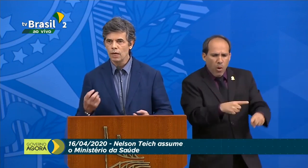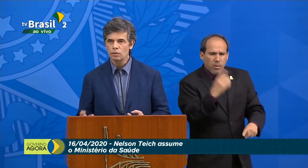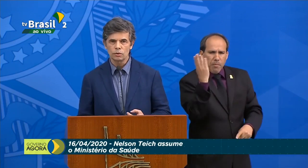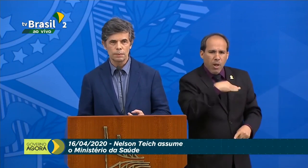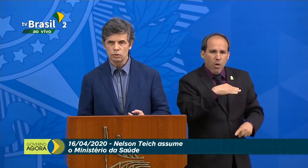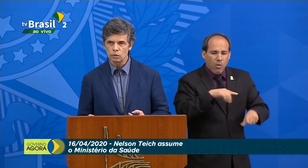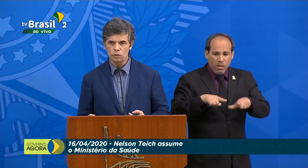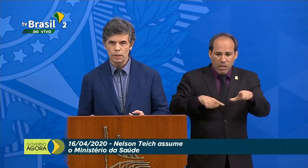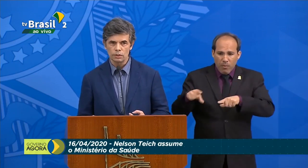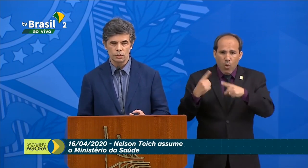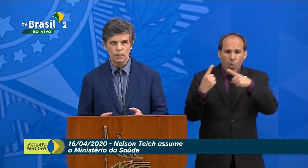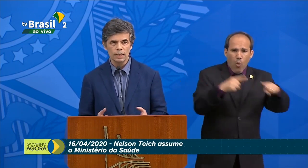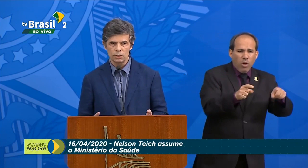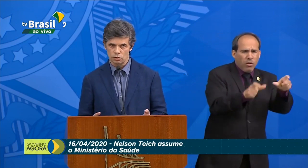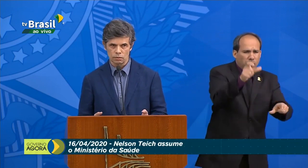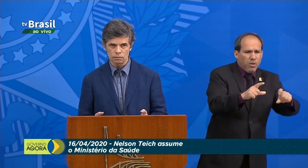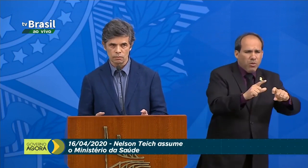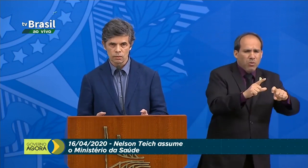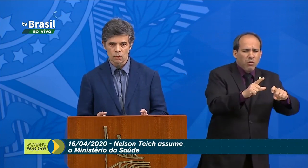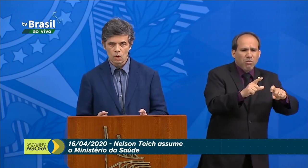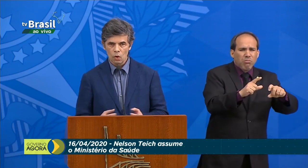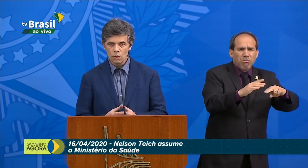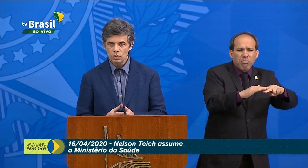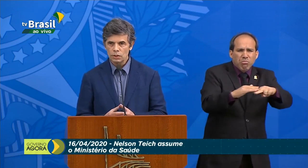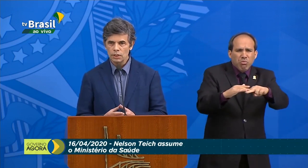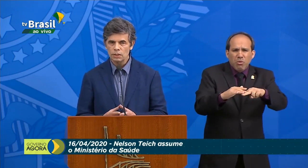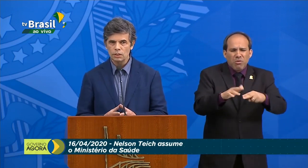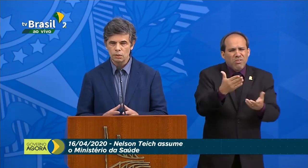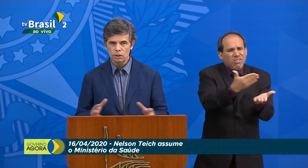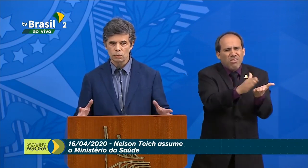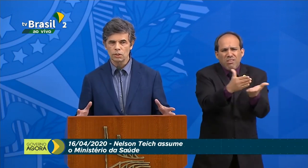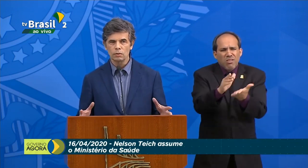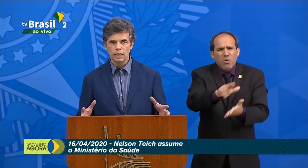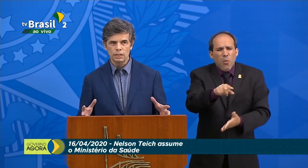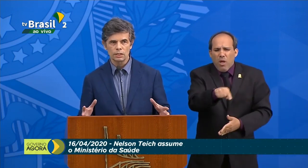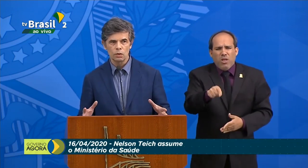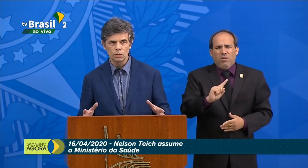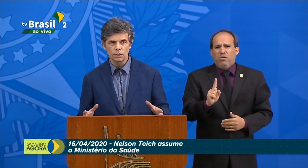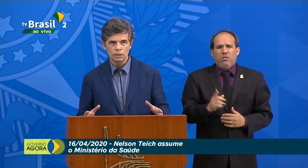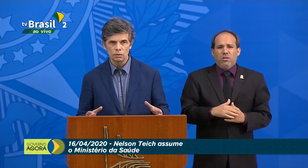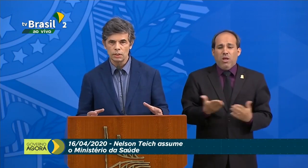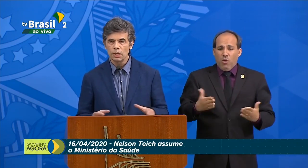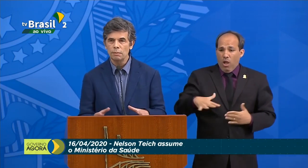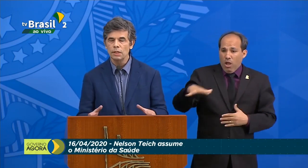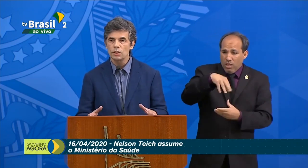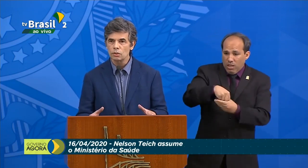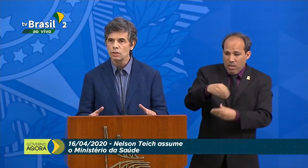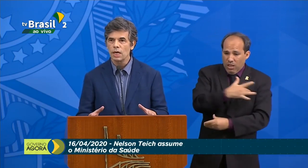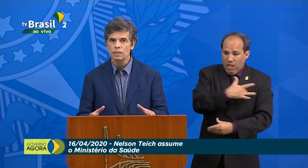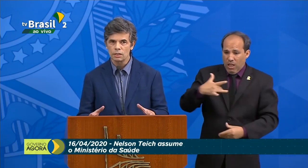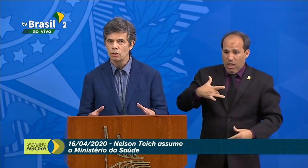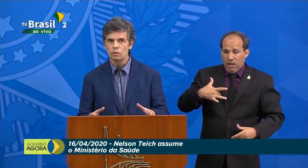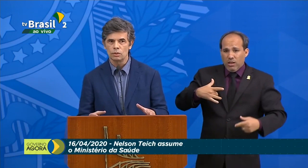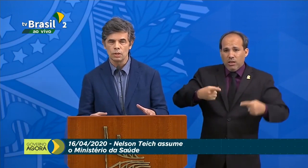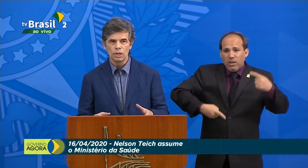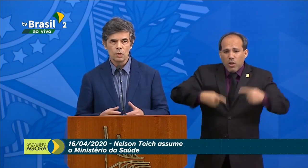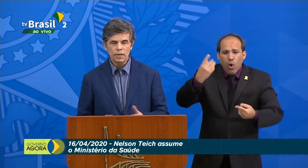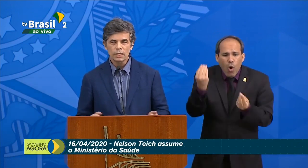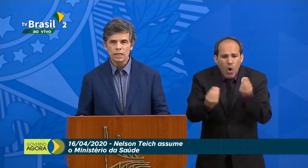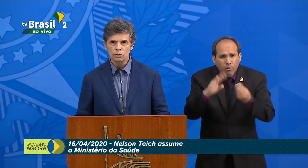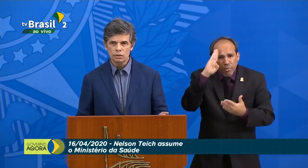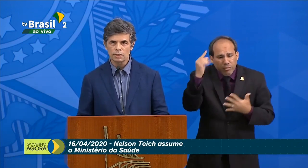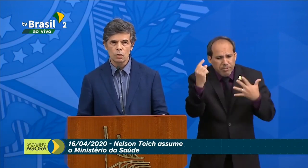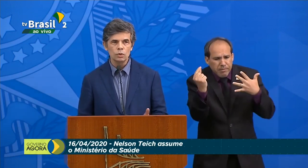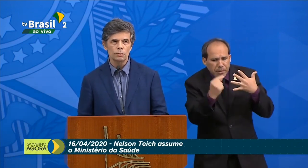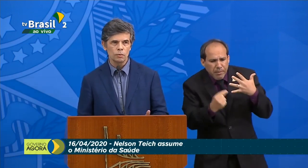empregos versus pessoas doentes, e não é nada disso. Hoje em dia, a gente tem uma discussão na área de saúde, que são os determinantes sociais da saúde.